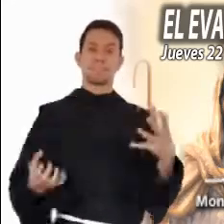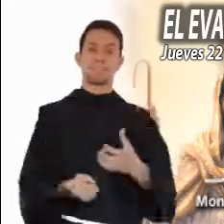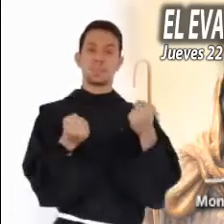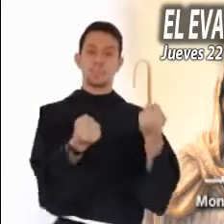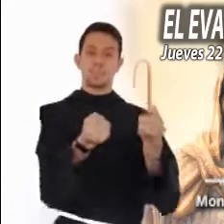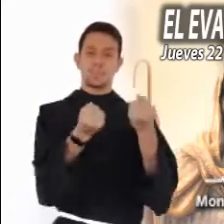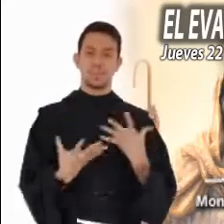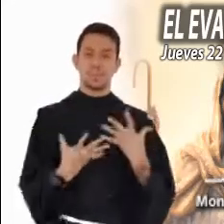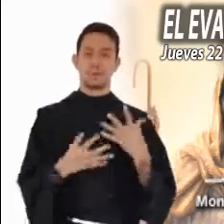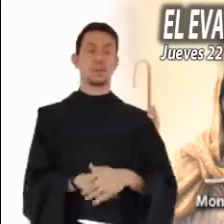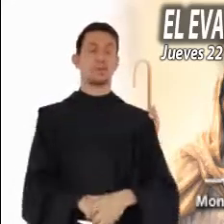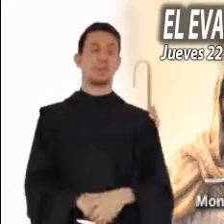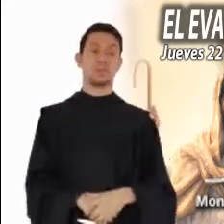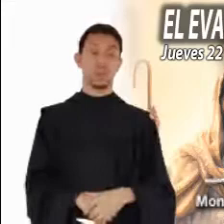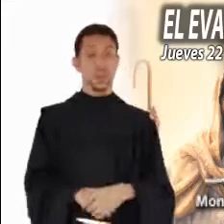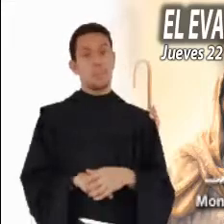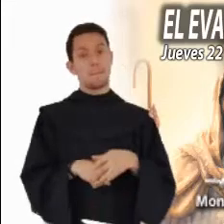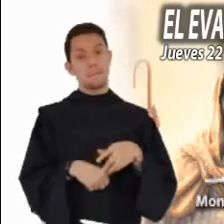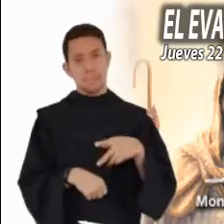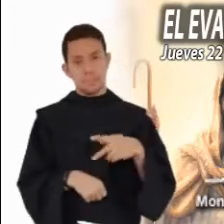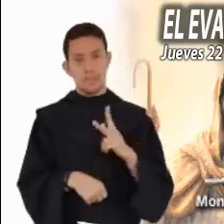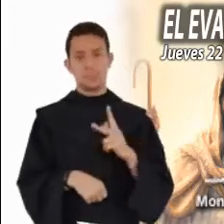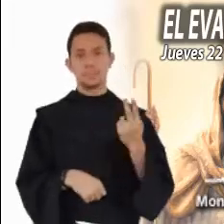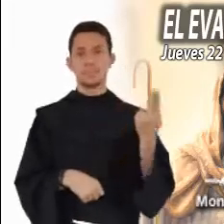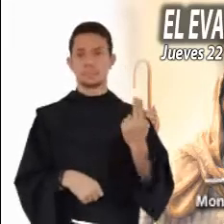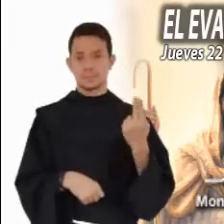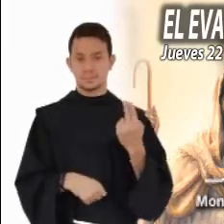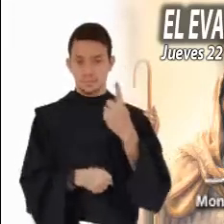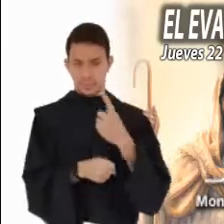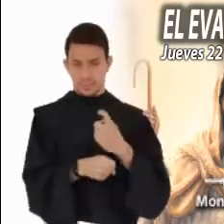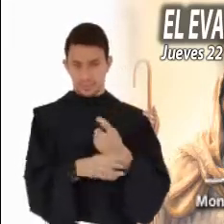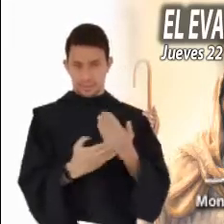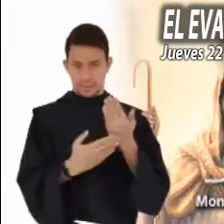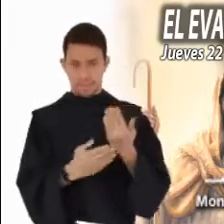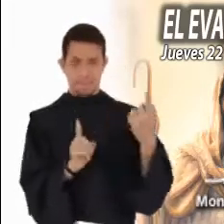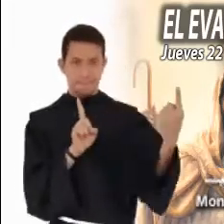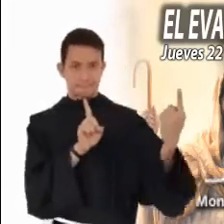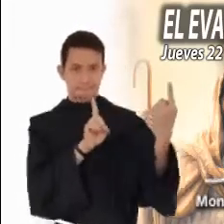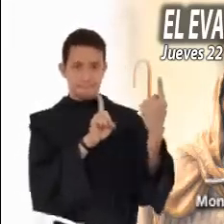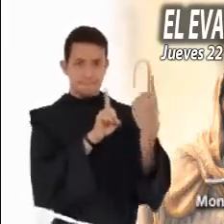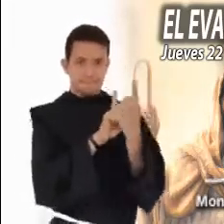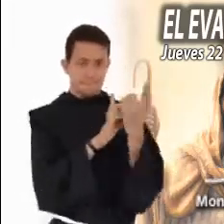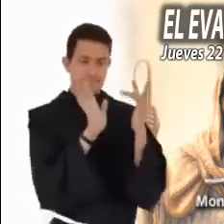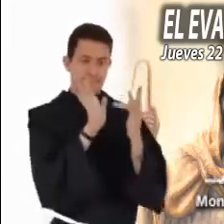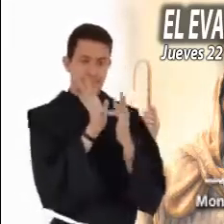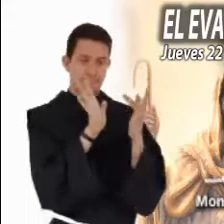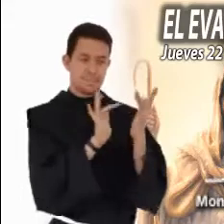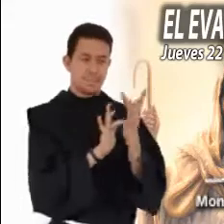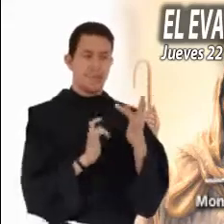salvación. Pero necesitamos acercarnos a Jesús personalmente,